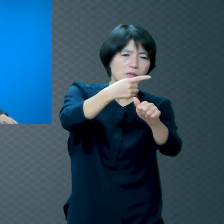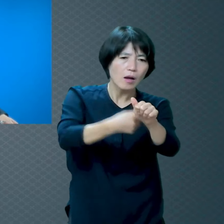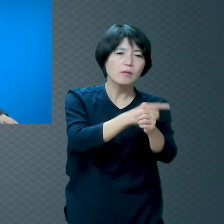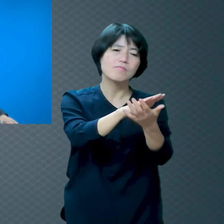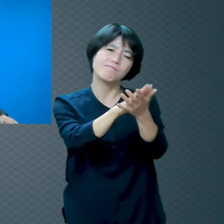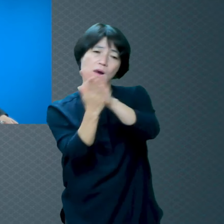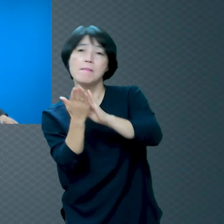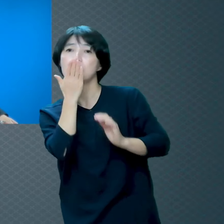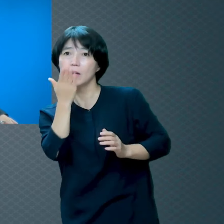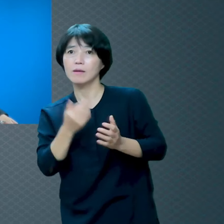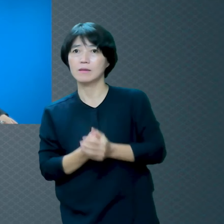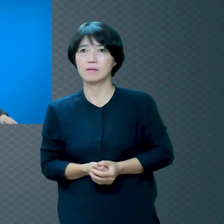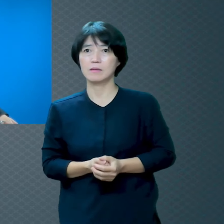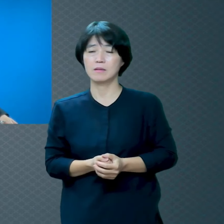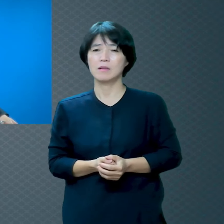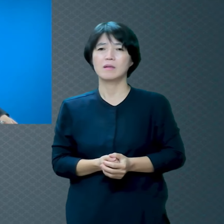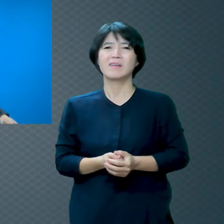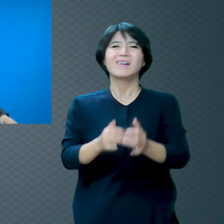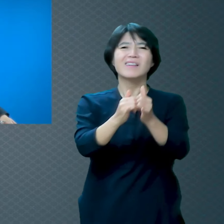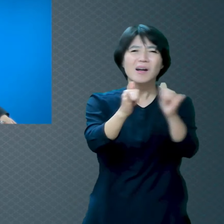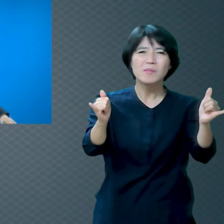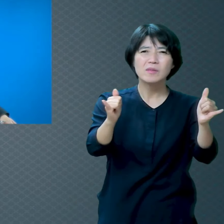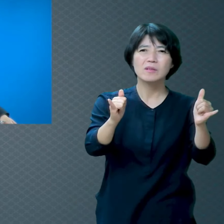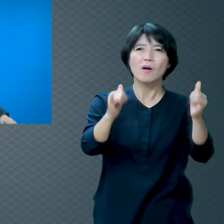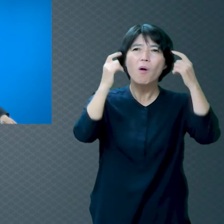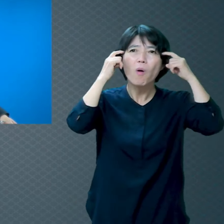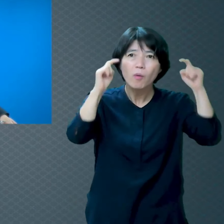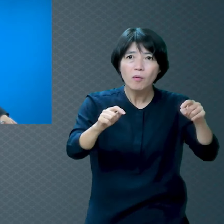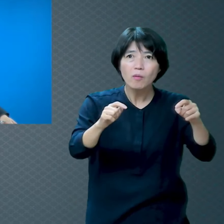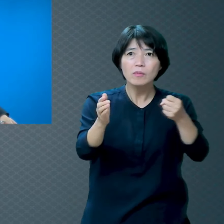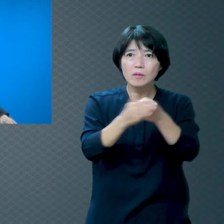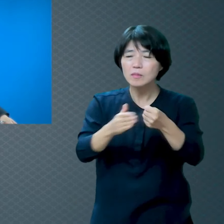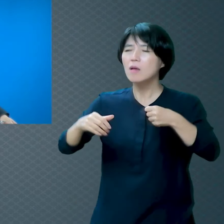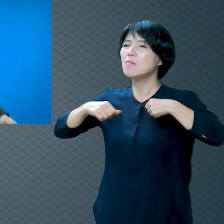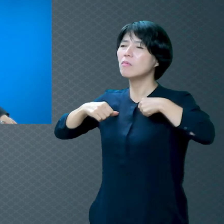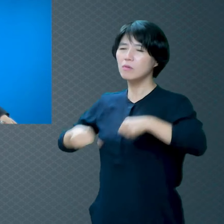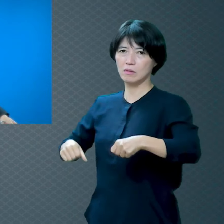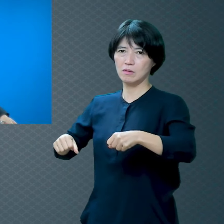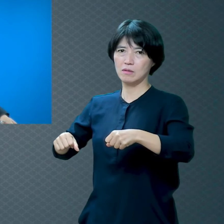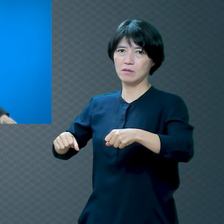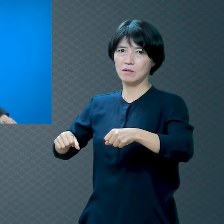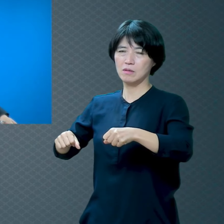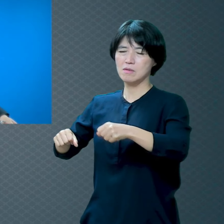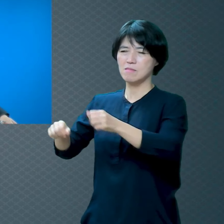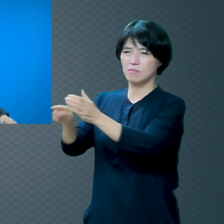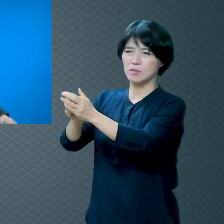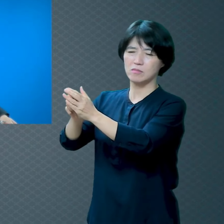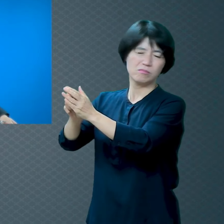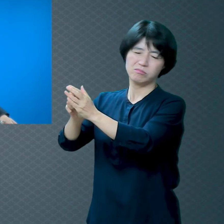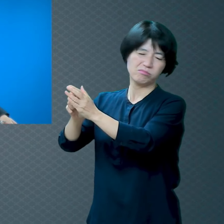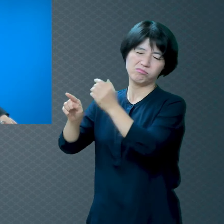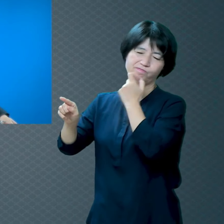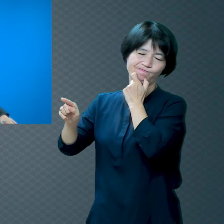불신을 해요 포기를 해요 뭐 그런 게 어디 있겠어 있잖아요